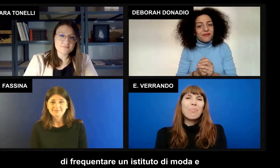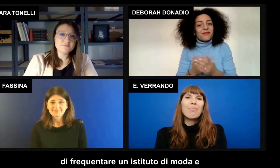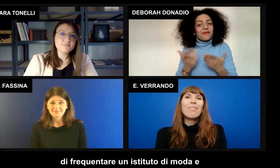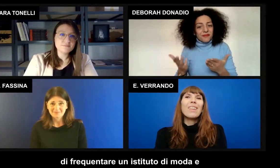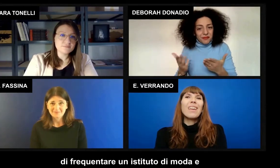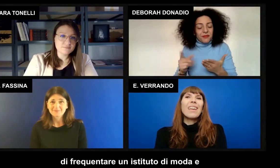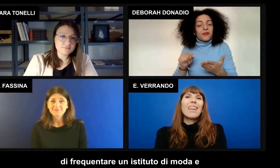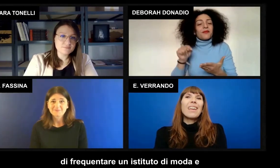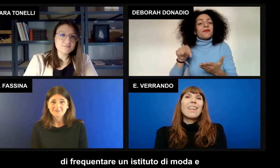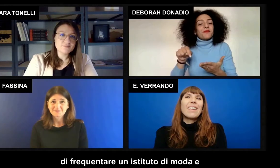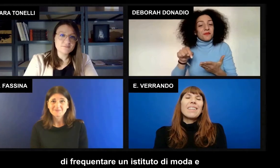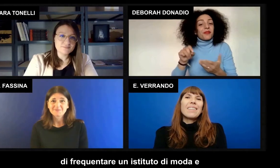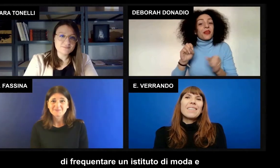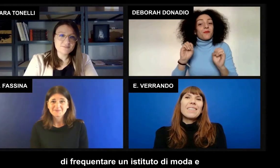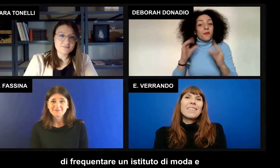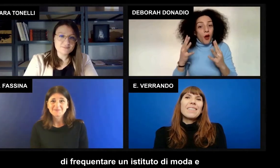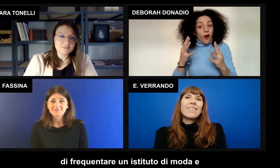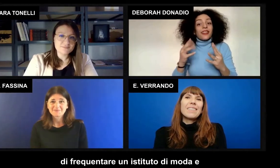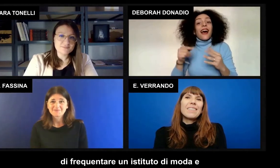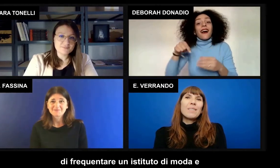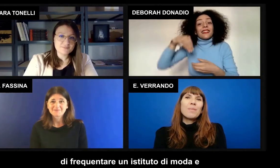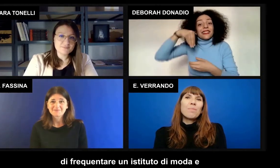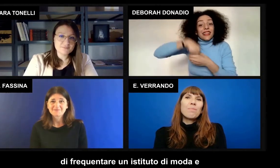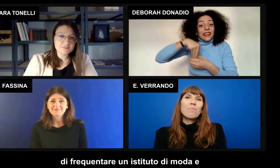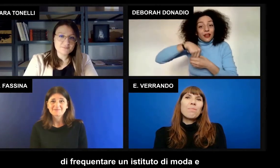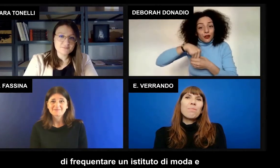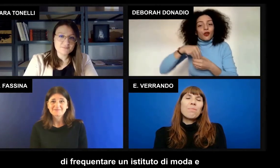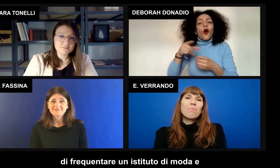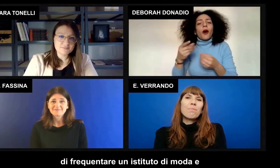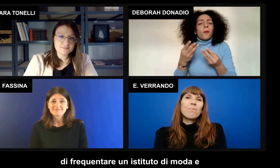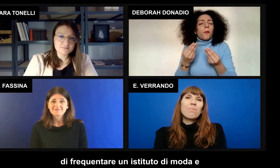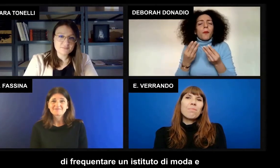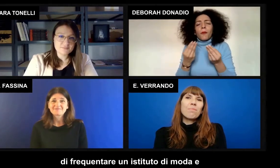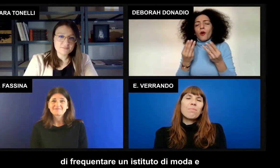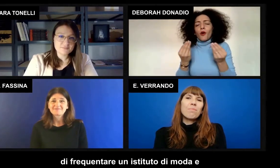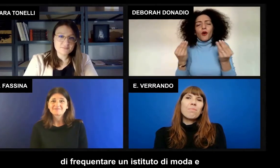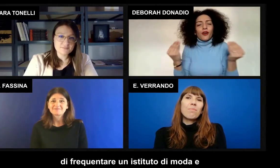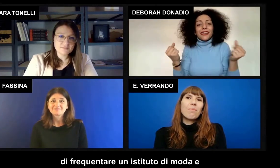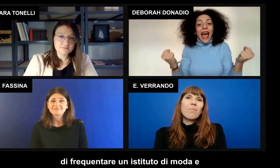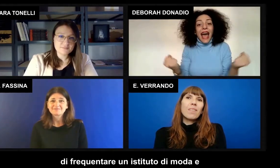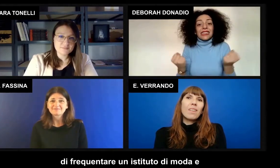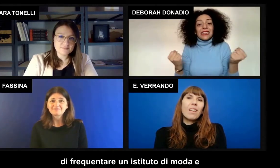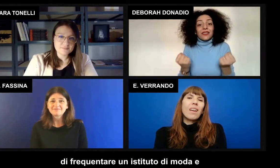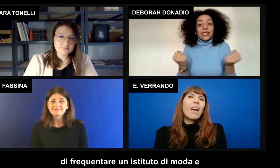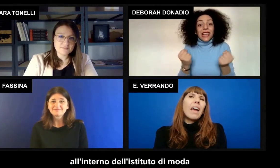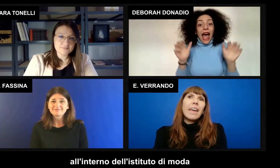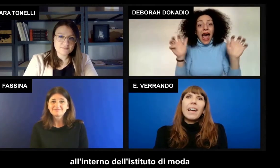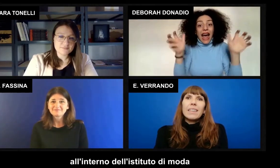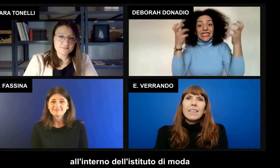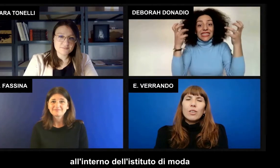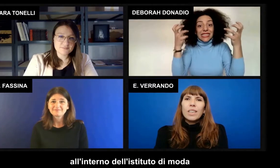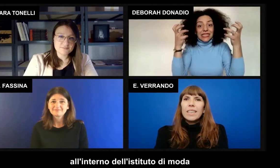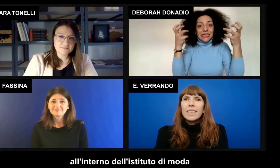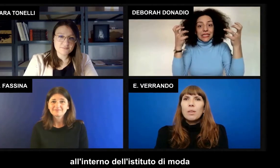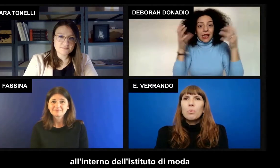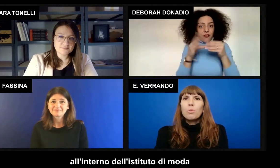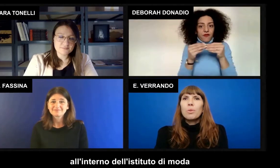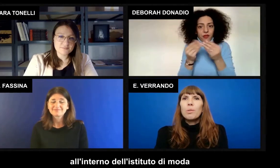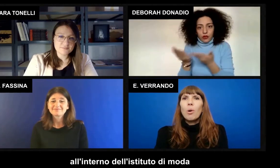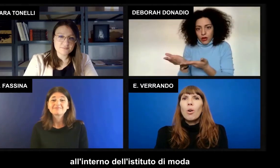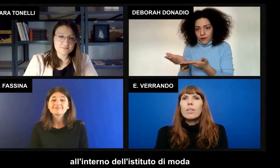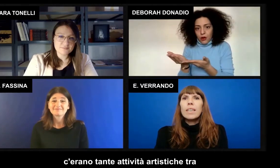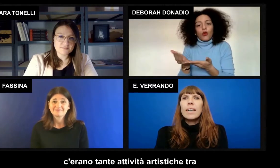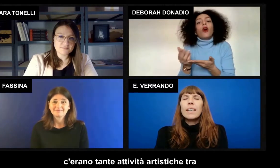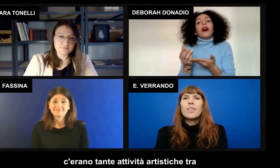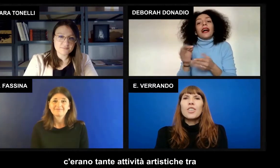e all'interno dell'istituto